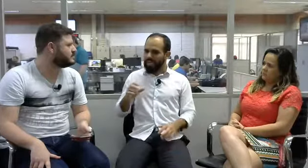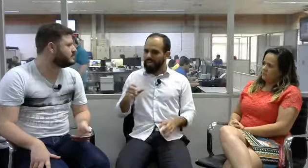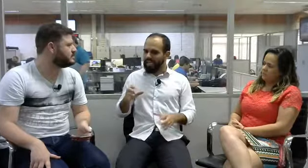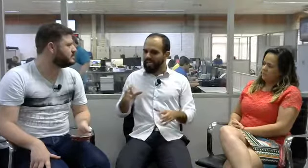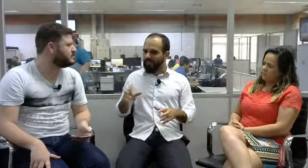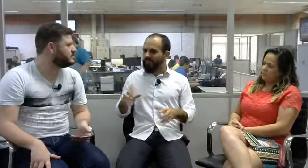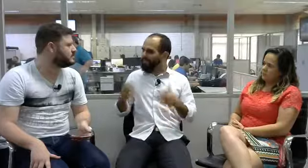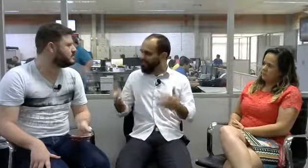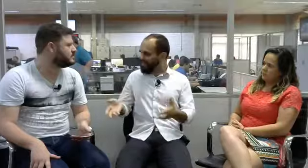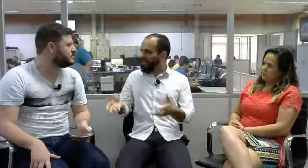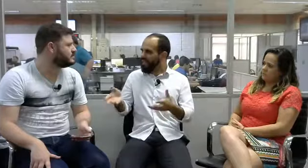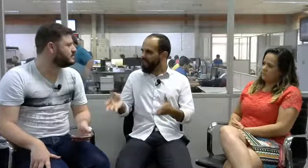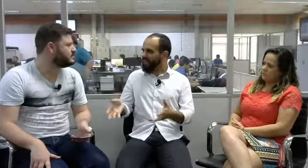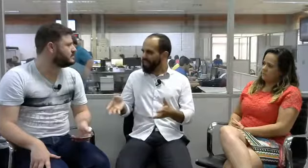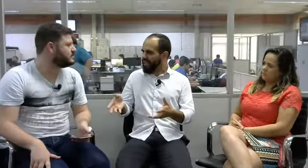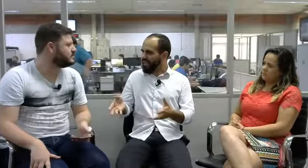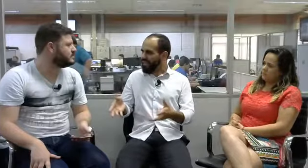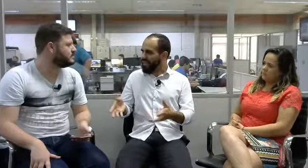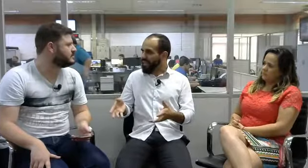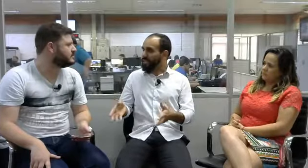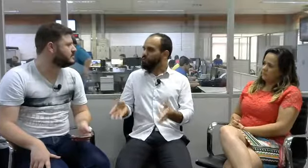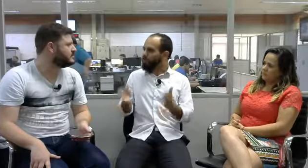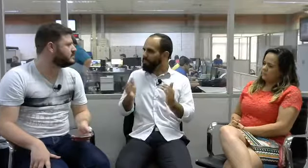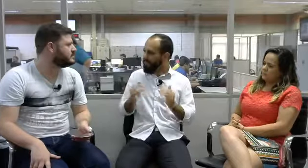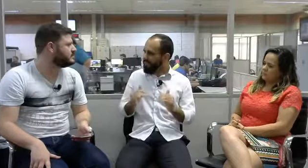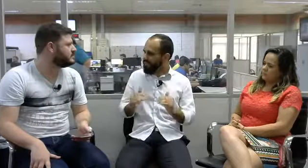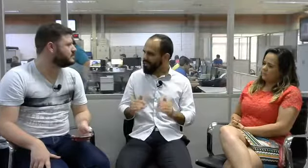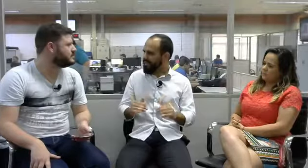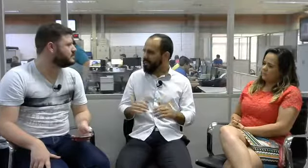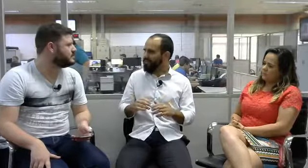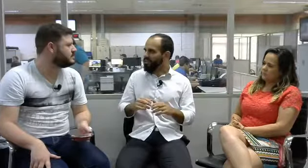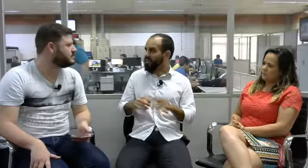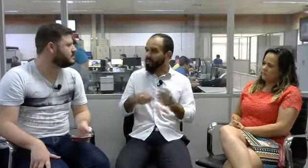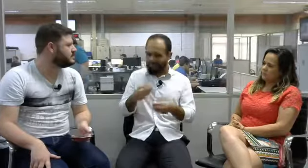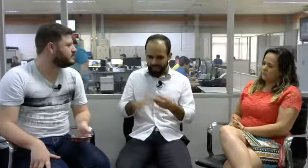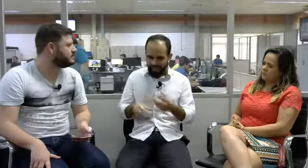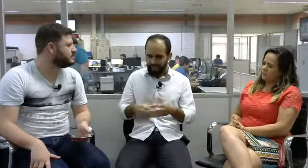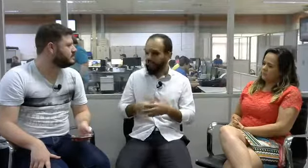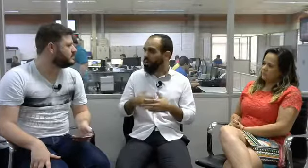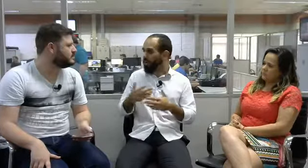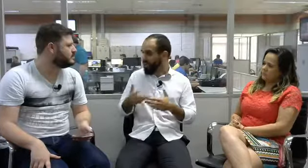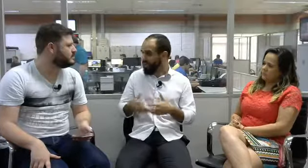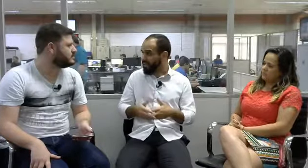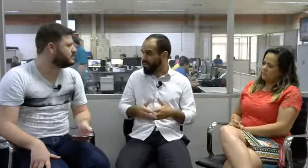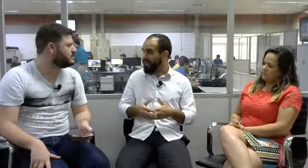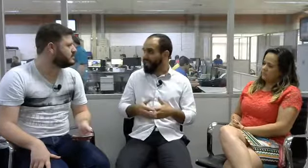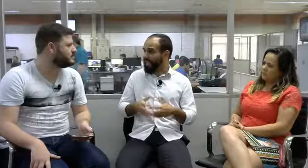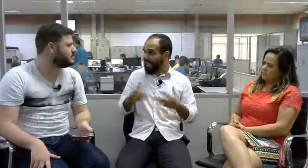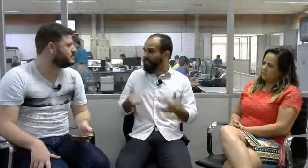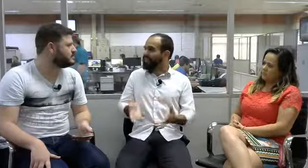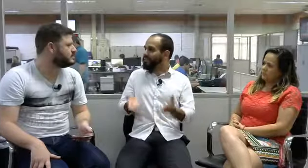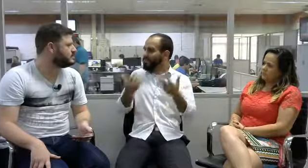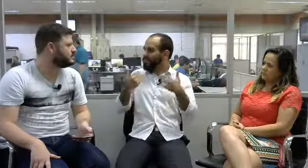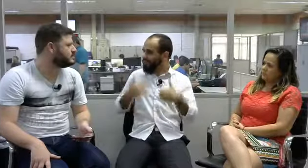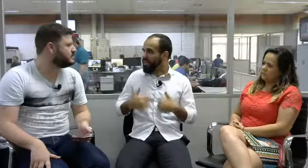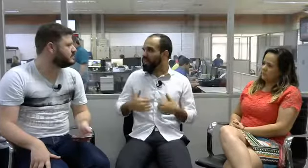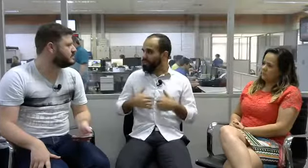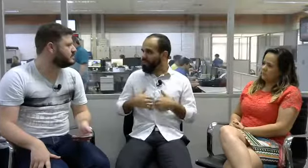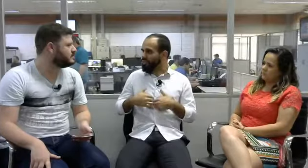ele precisa da língua de sinais para suprir esse sistema de simbolização, de comunicação e até para se simbolizar como sujeito.